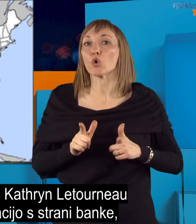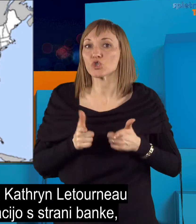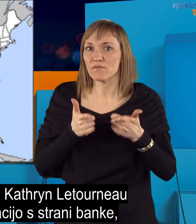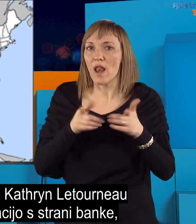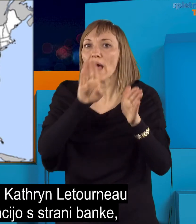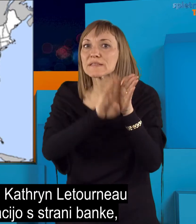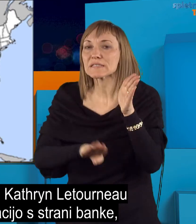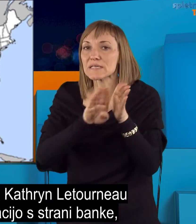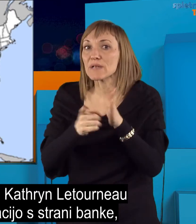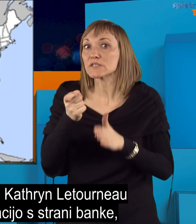dolarjev.